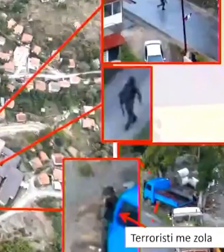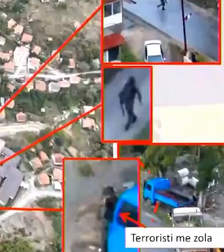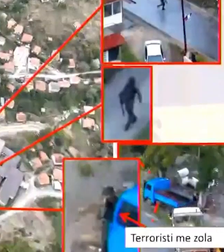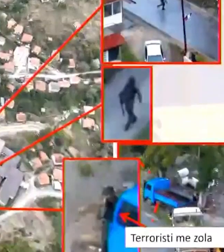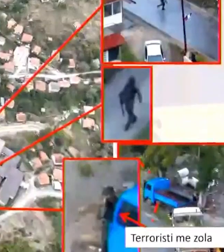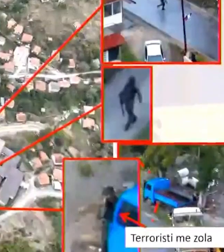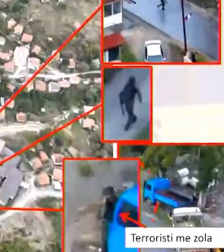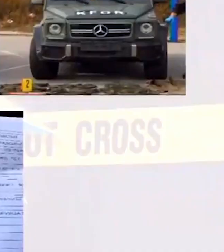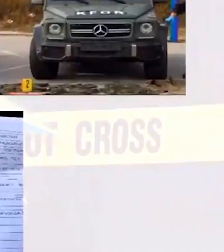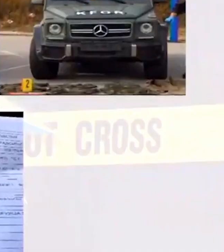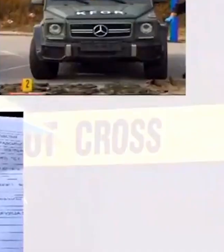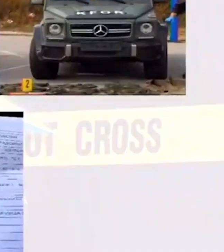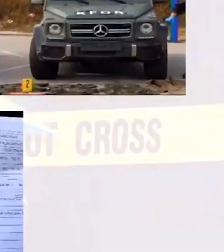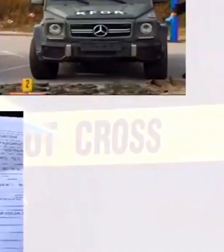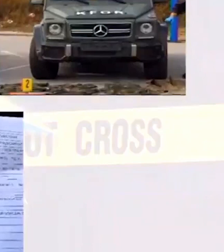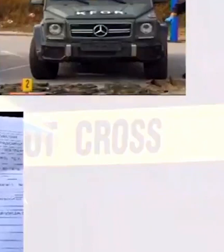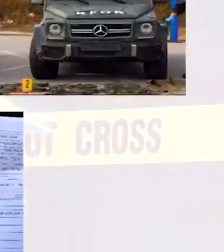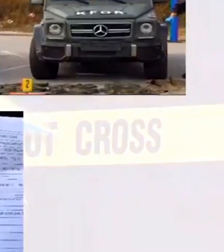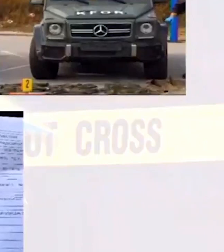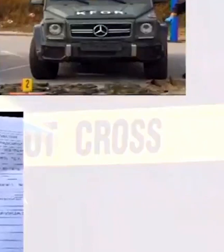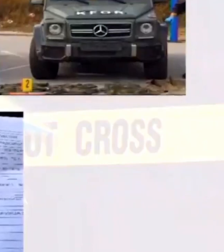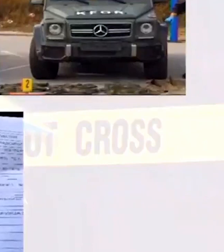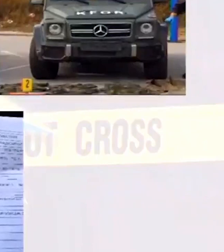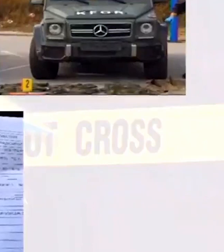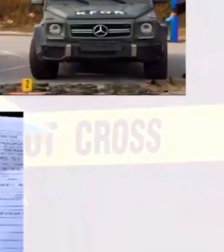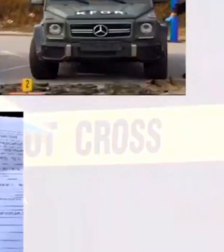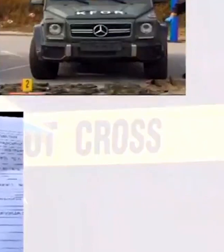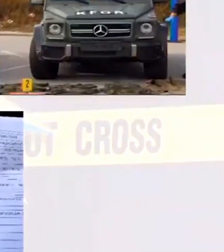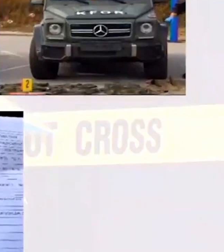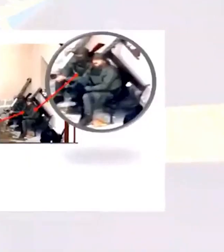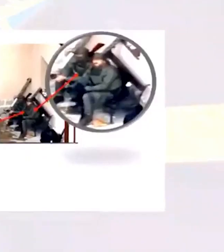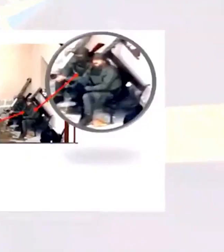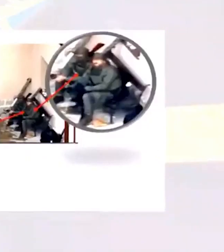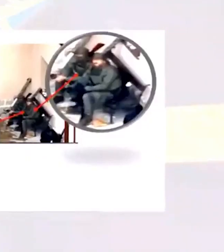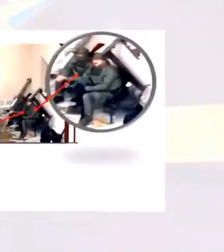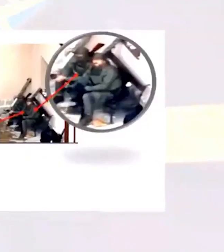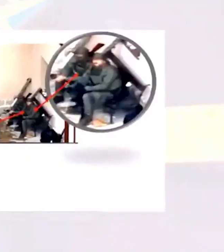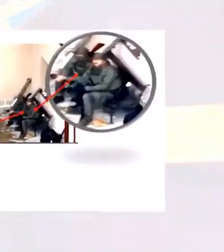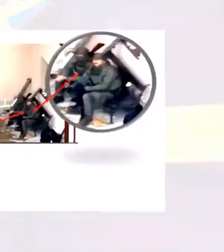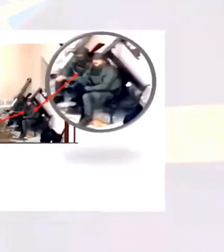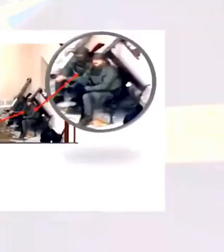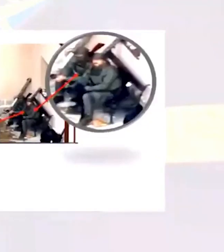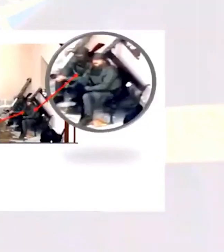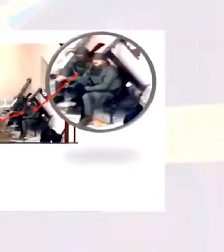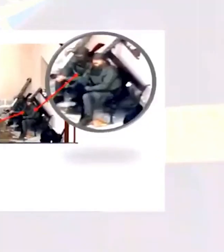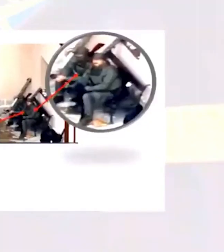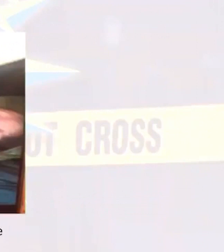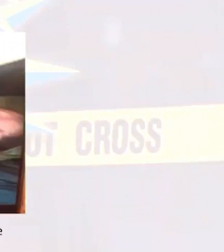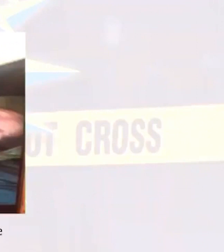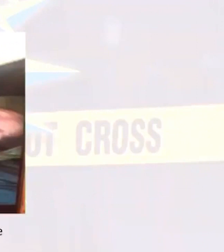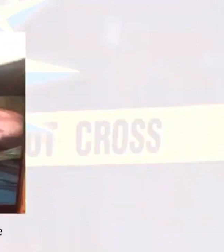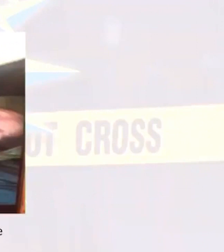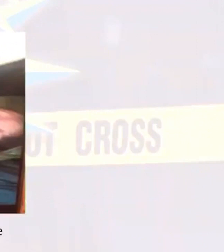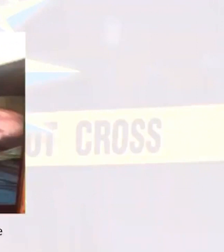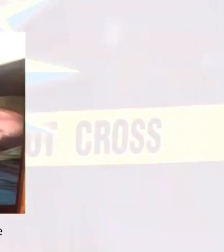identifikuar lidhur me sulmë ndaj policisë e Kosovës në fshatin Bajnskë më 24 shtatorë, ku shumica tyre janë pjestarë të